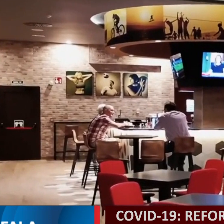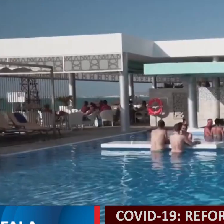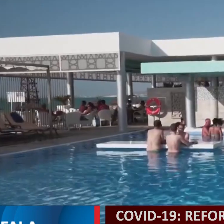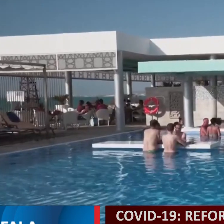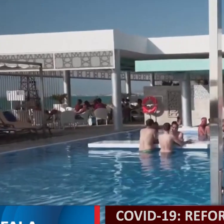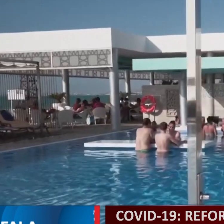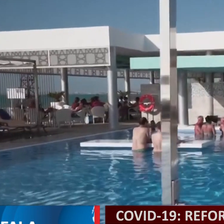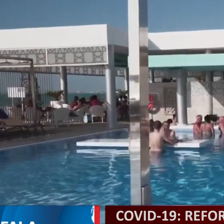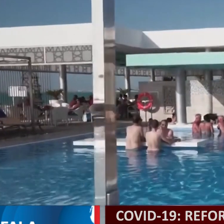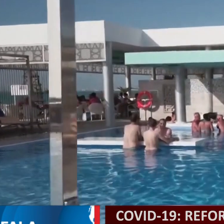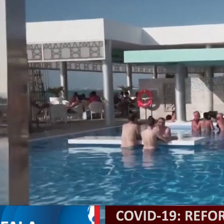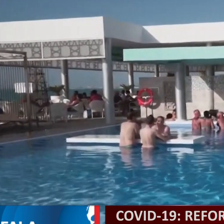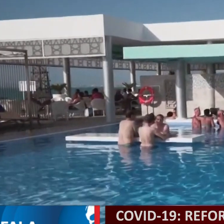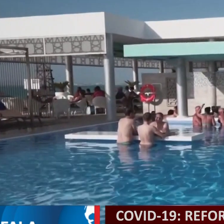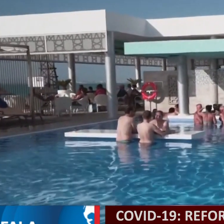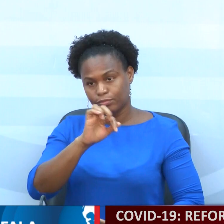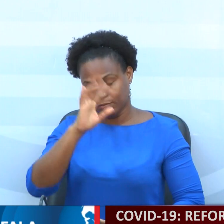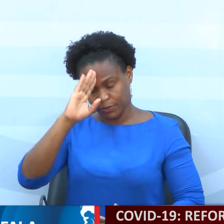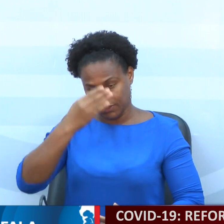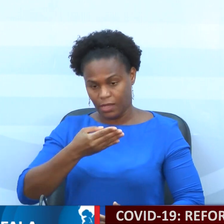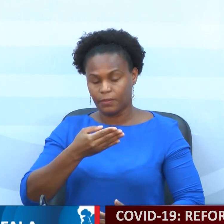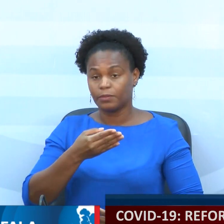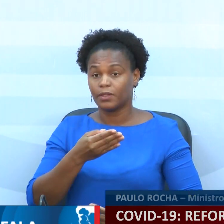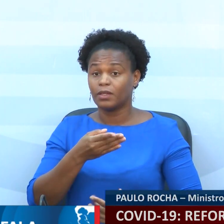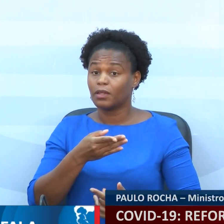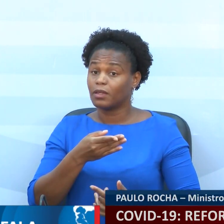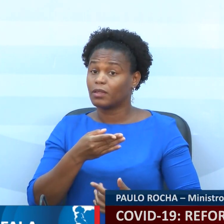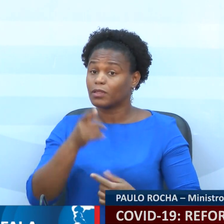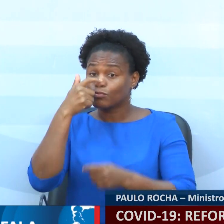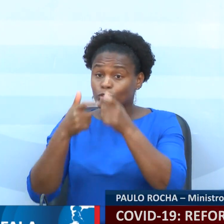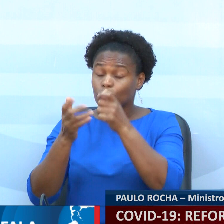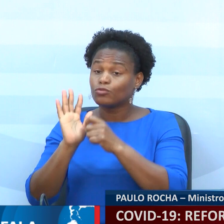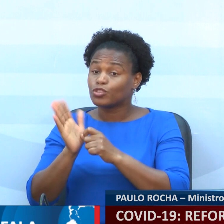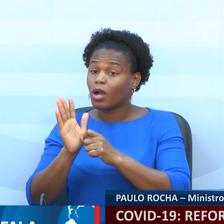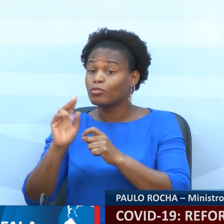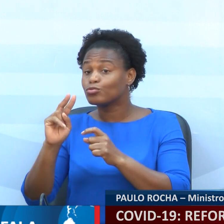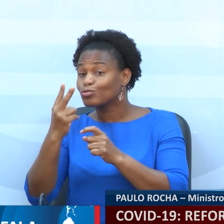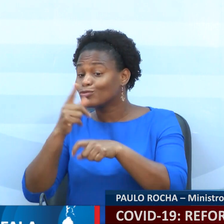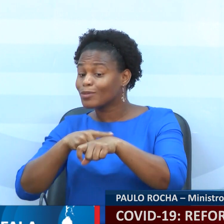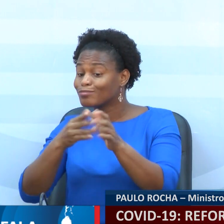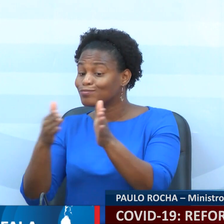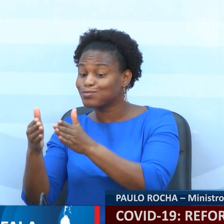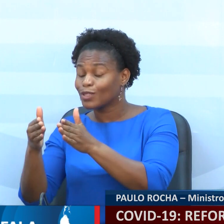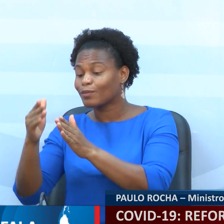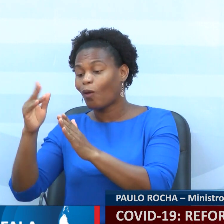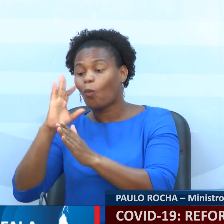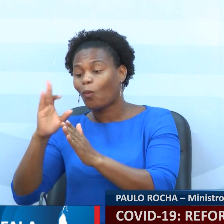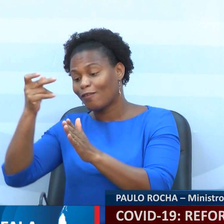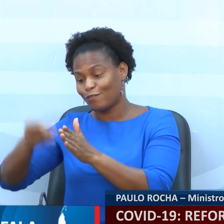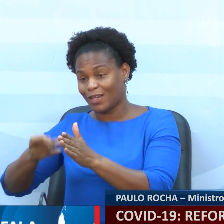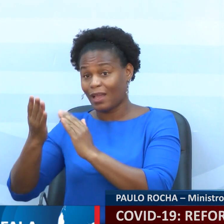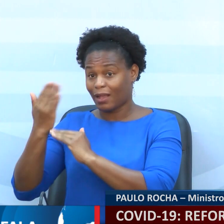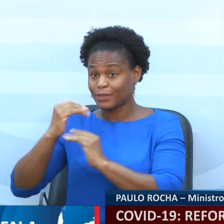e não apenas das forças de segurança. O pessoal já estava a cumprir o segundo período de quarentena. Tinha iniciado,